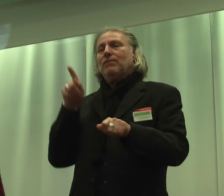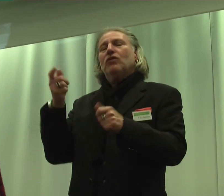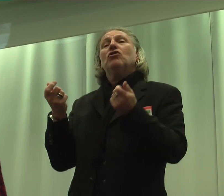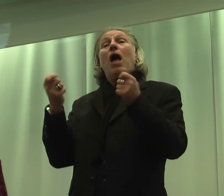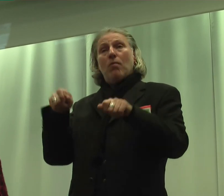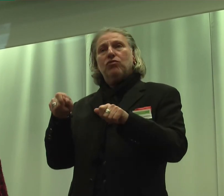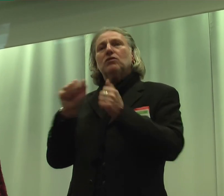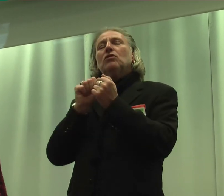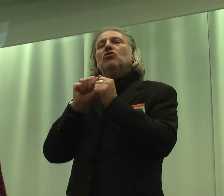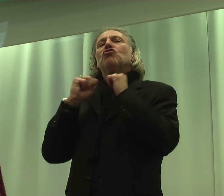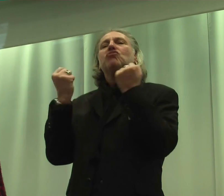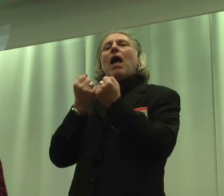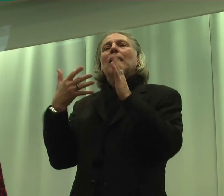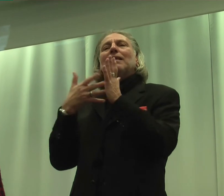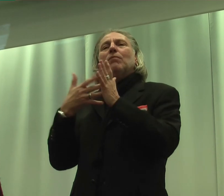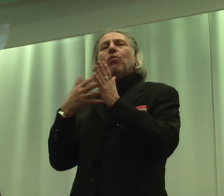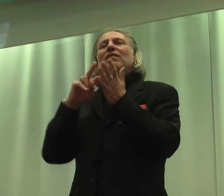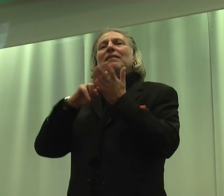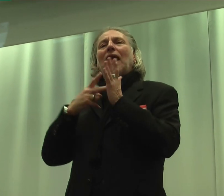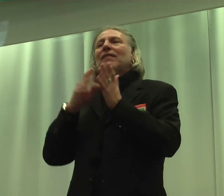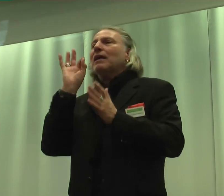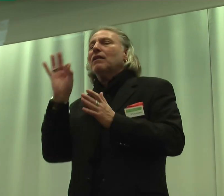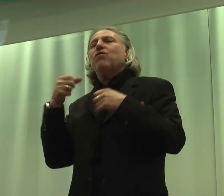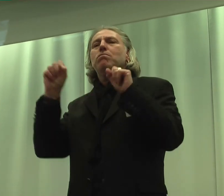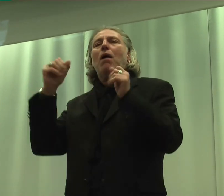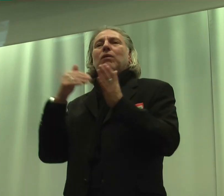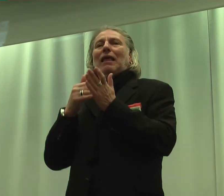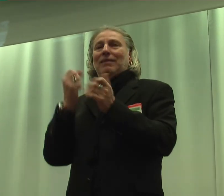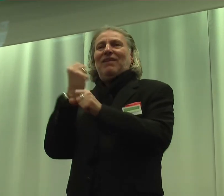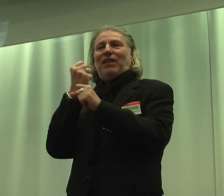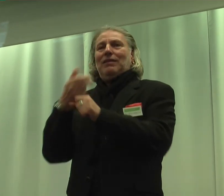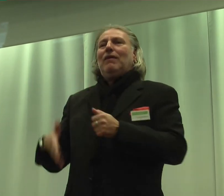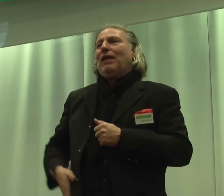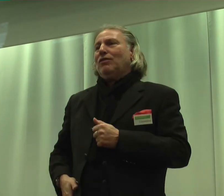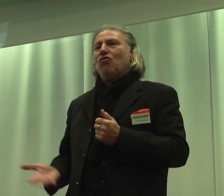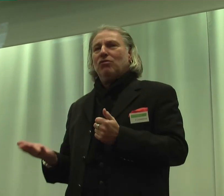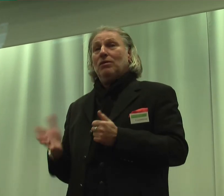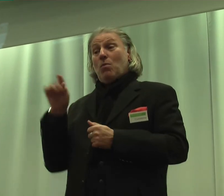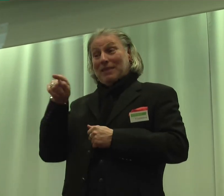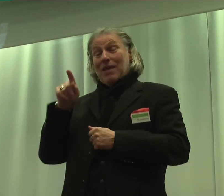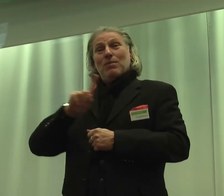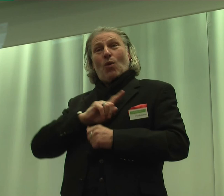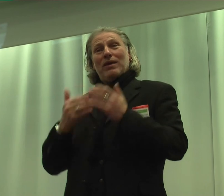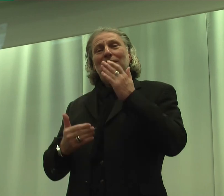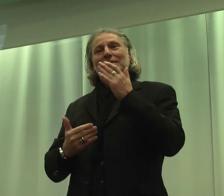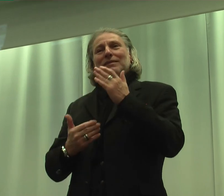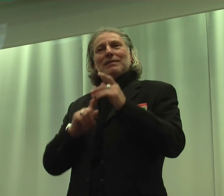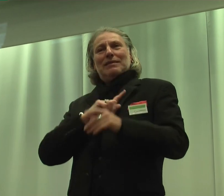berufte Technikerin für Bautechnik in der Tasche. Und mit diesem neuen Selbstbewusstsein, dieser Abschlüsse,